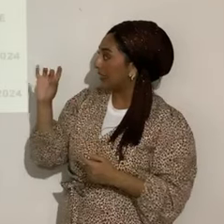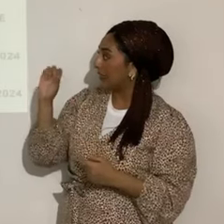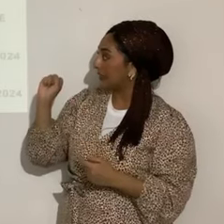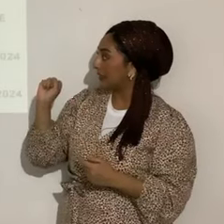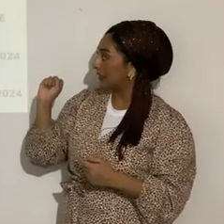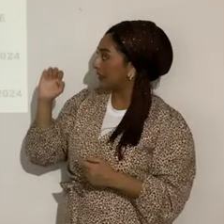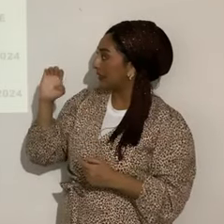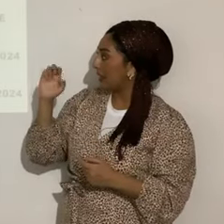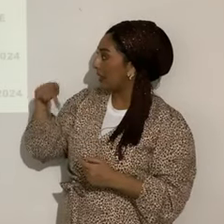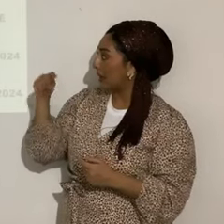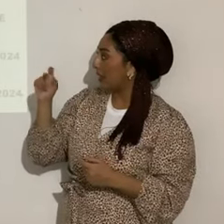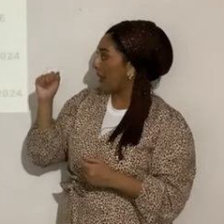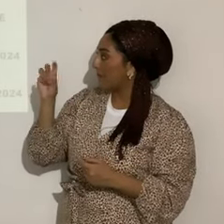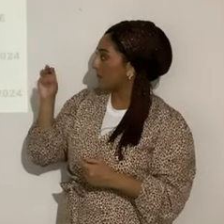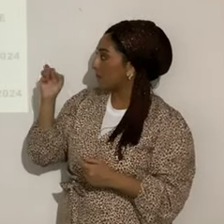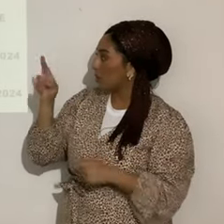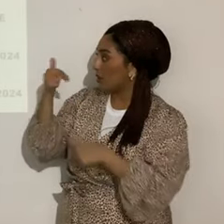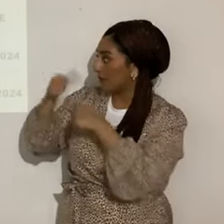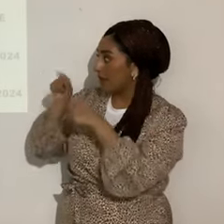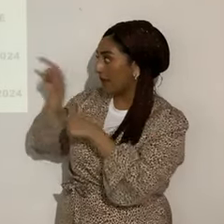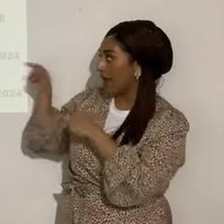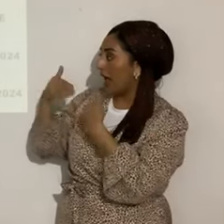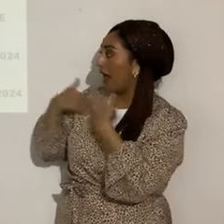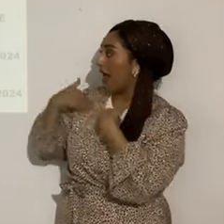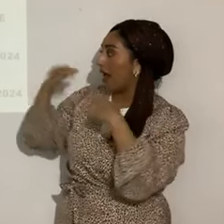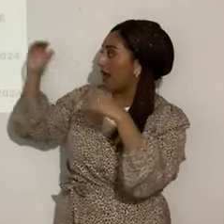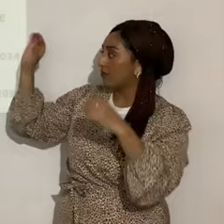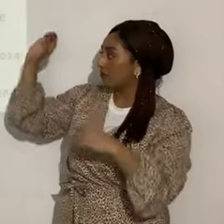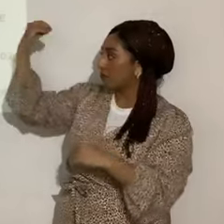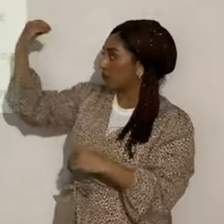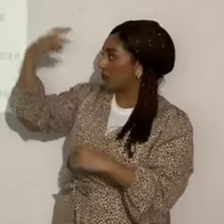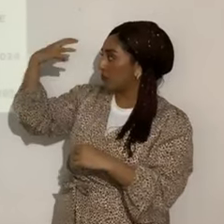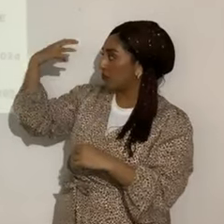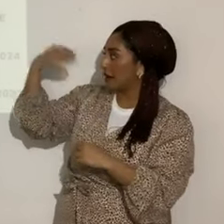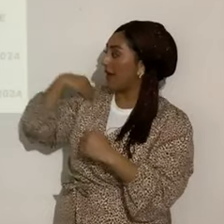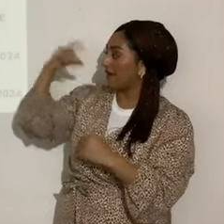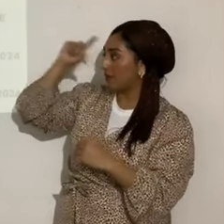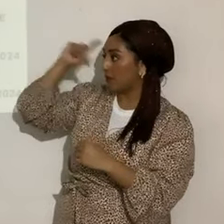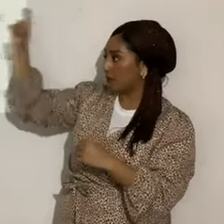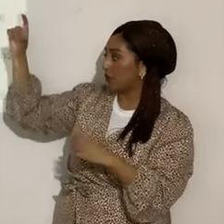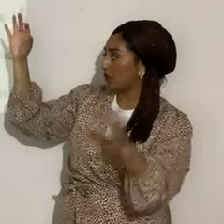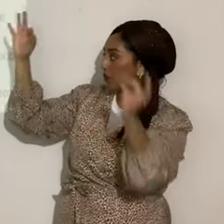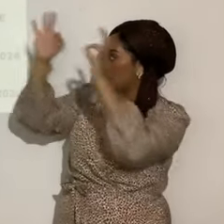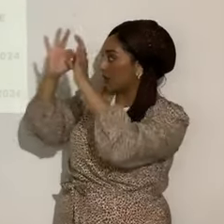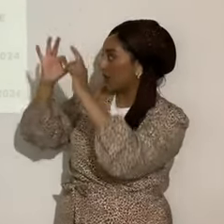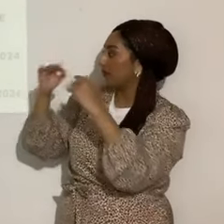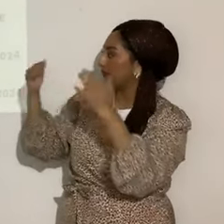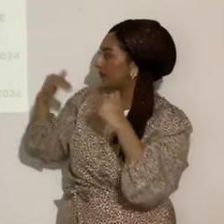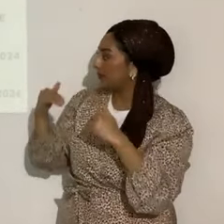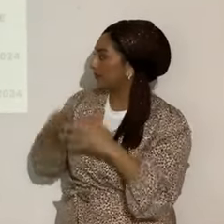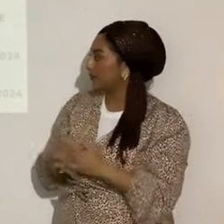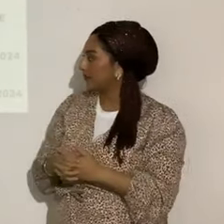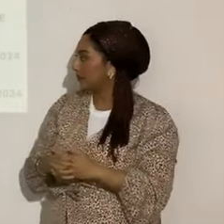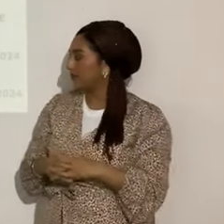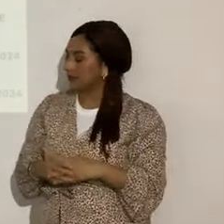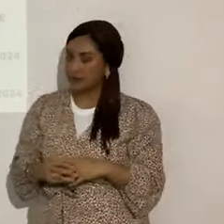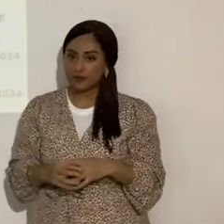y recuerden que va a un eclipse lunar. La entrega a las 7 y después, perdón, al inicio a las 7 y la entrega a las